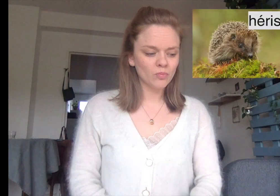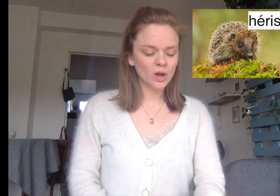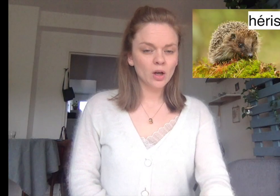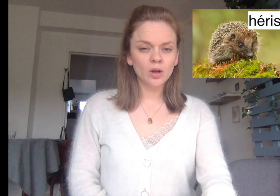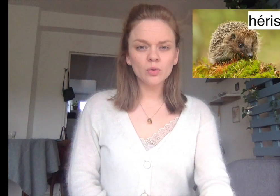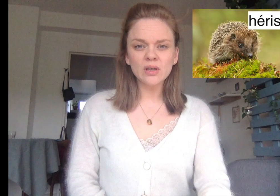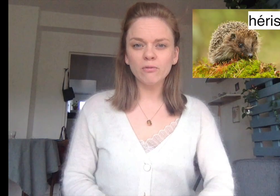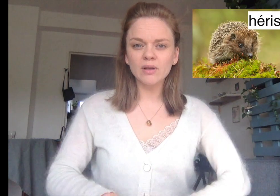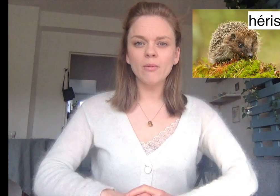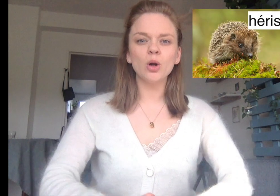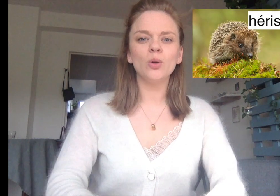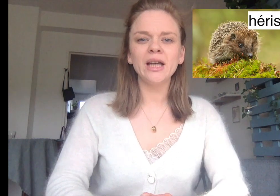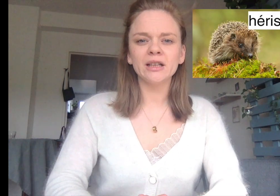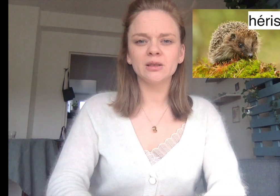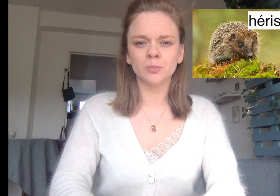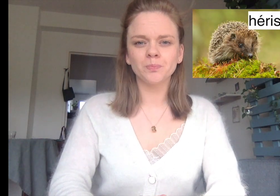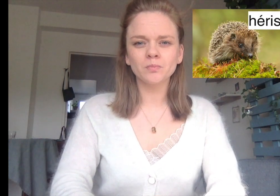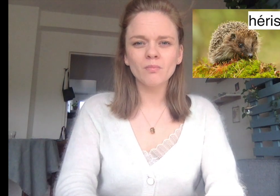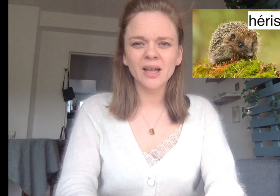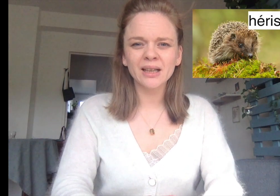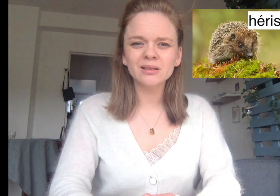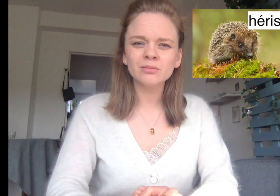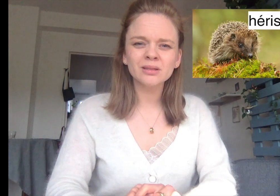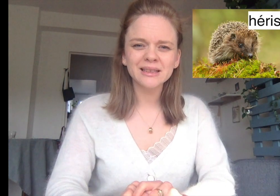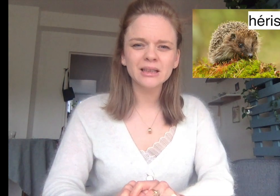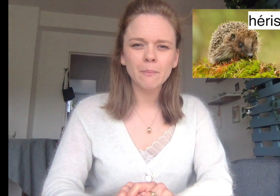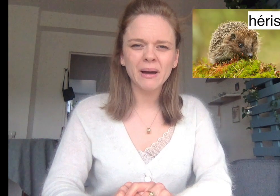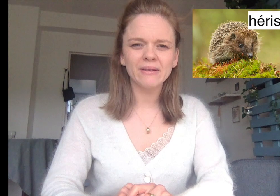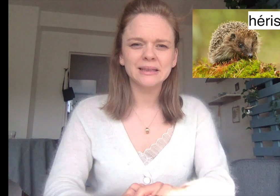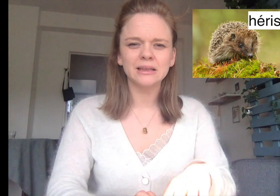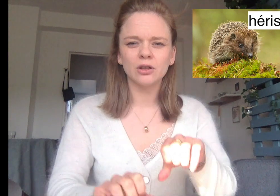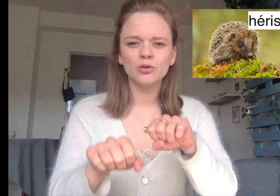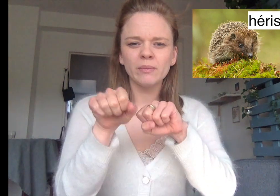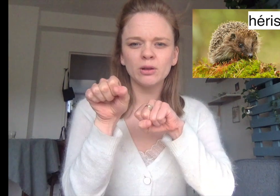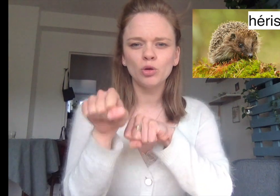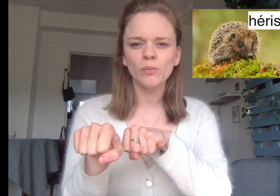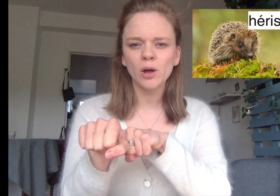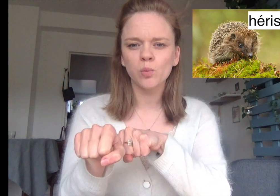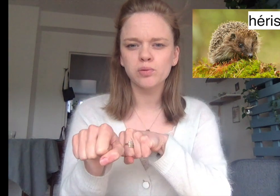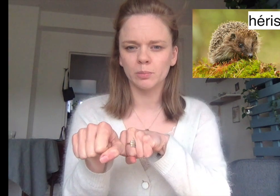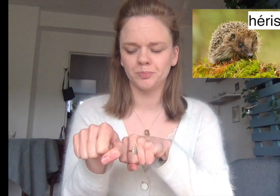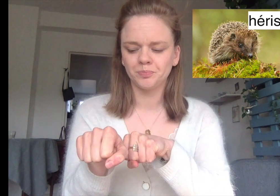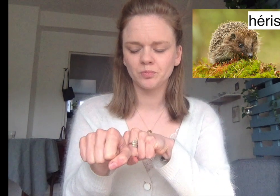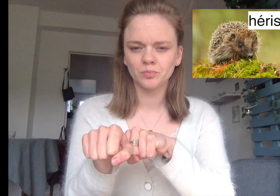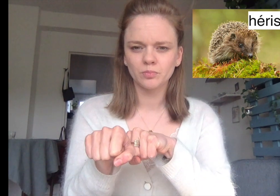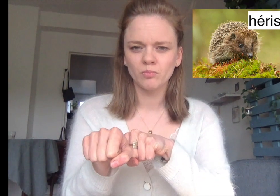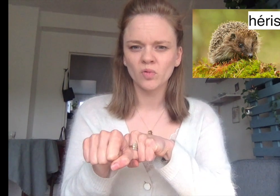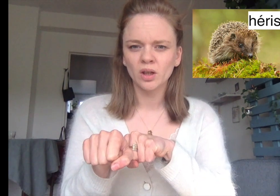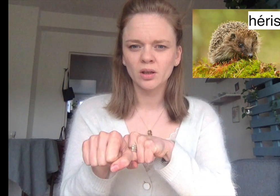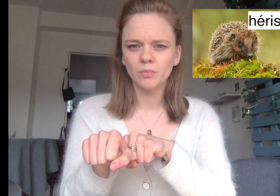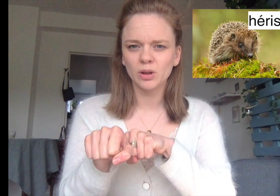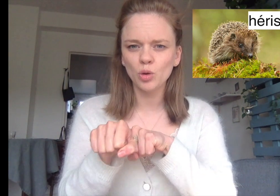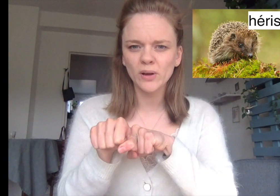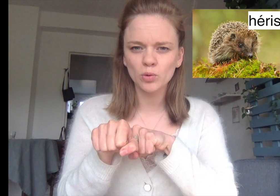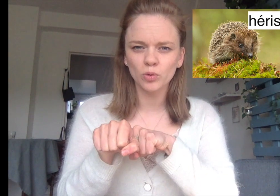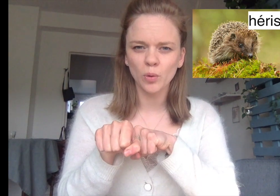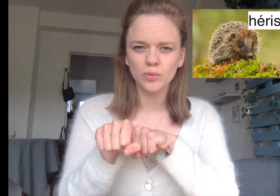Nous avons d'abord le hérisson. Hérisson signe pas facile. Je mets mes deux mains en point. Mes deux mains sont en point.